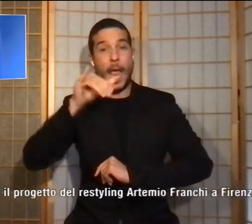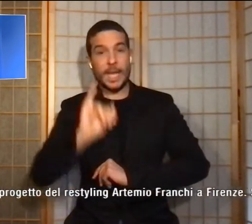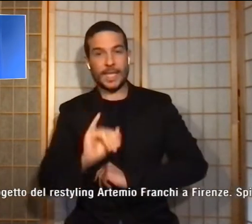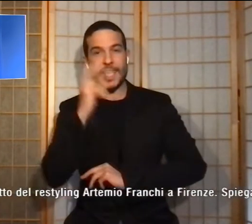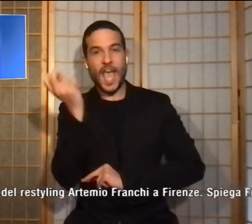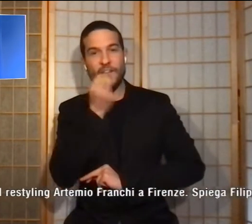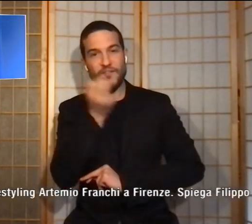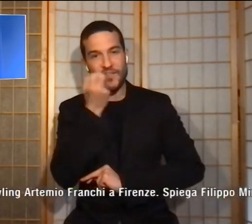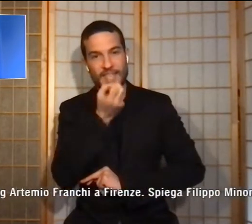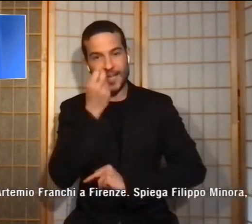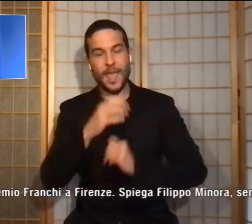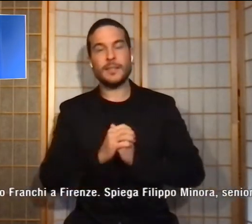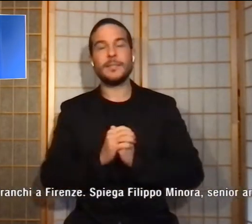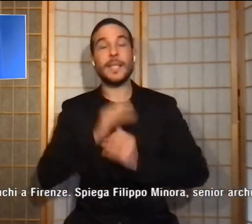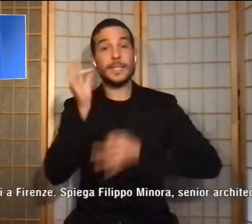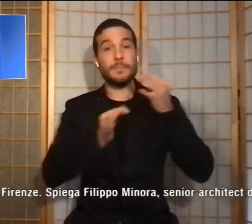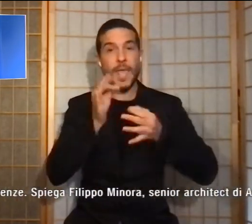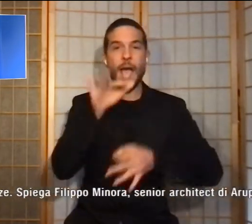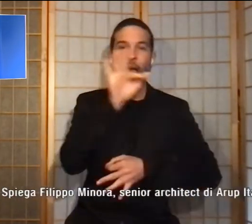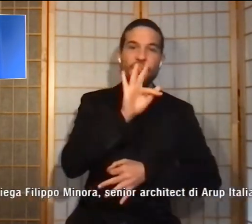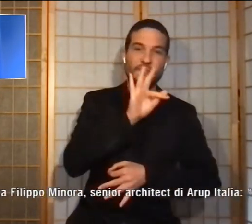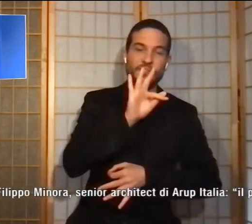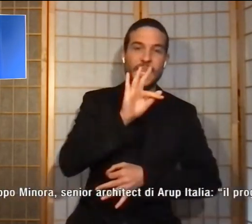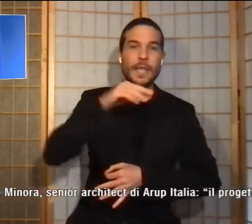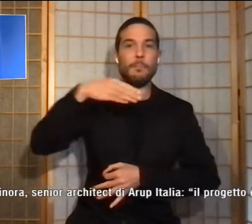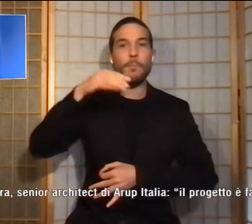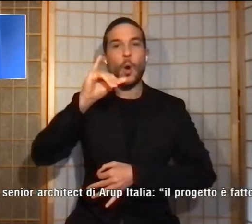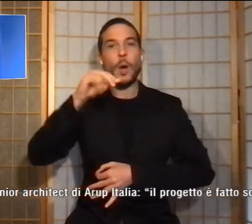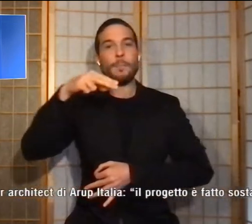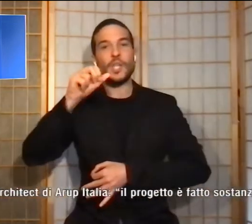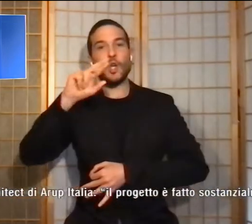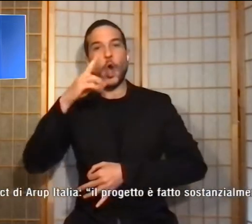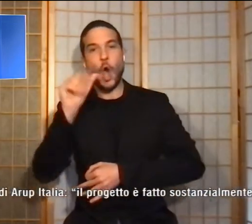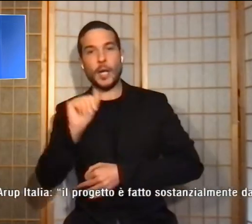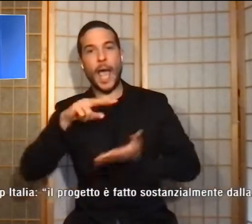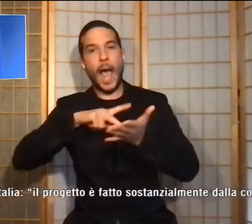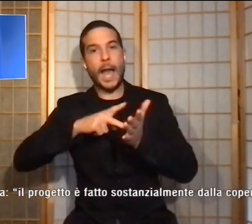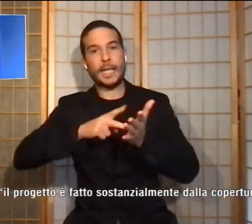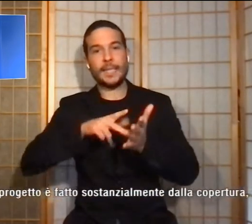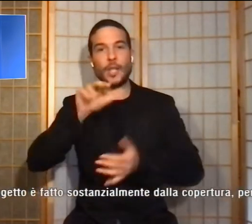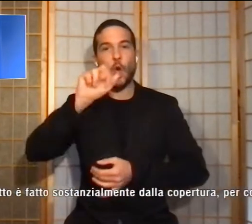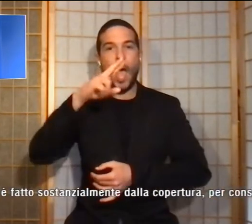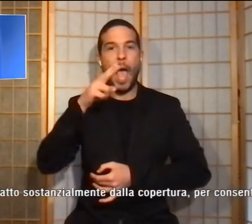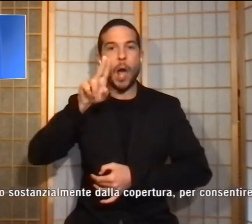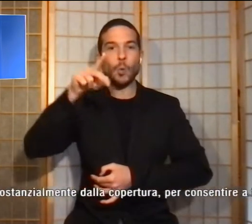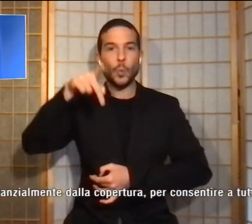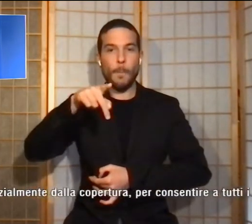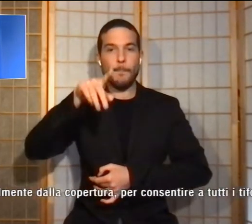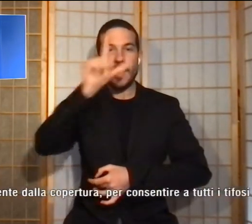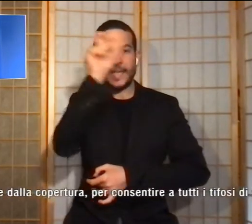Spiega Filippo Minora, architetto di Arup Italia. Il progetto è fatto